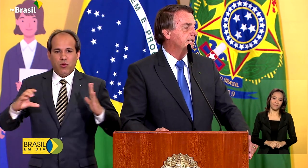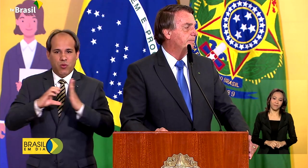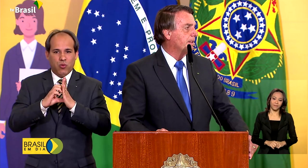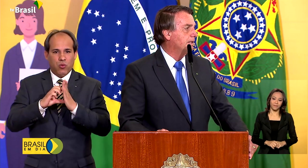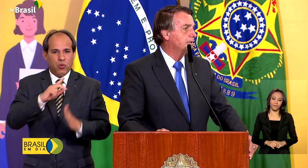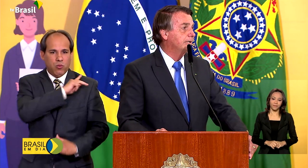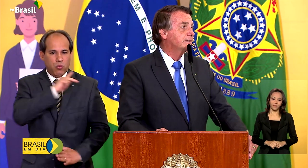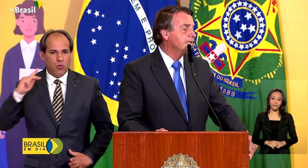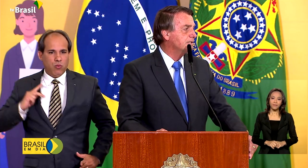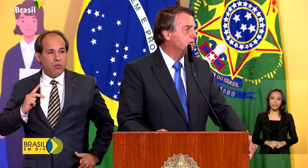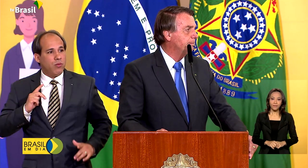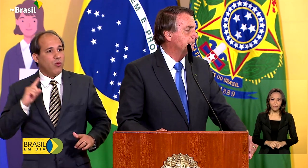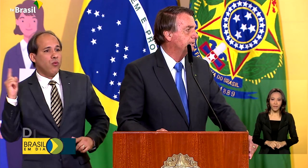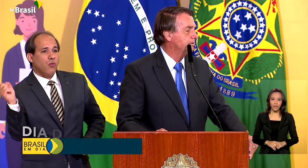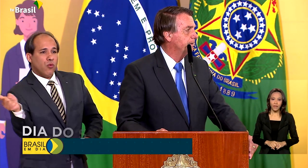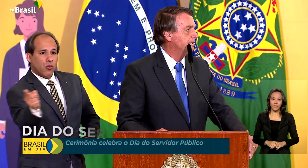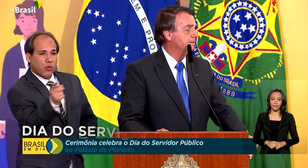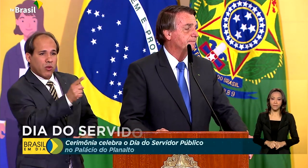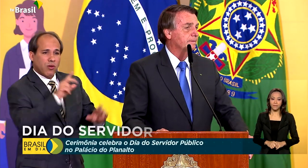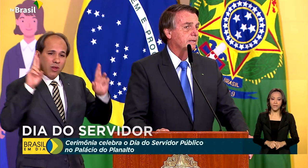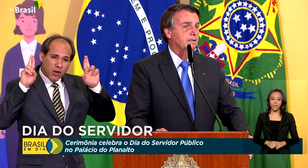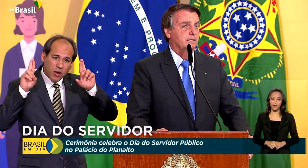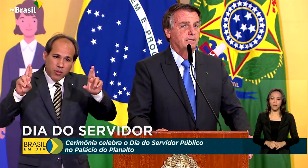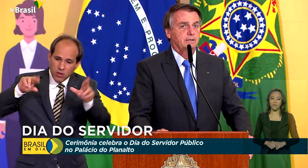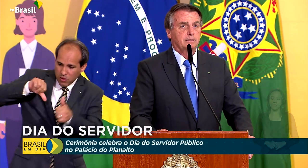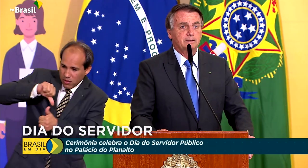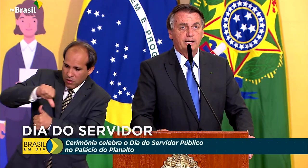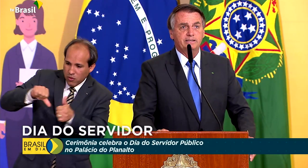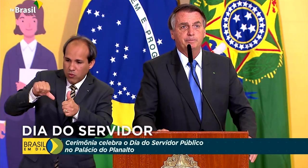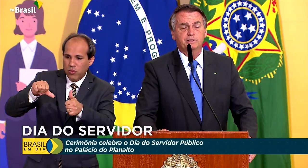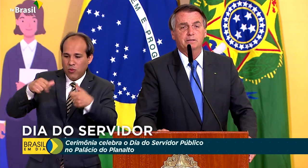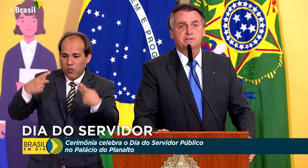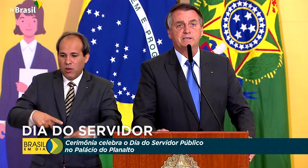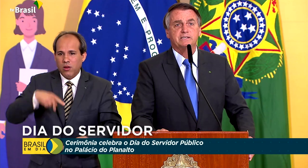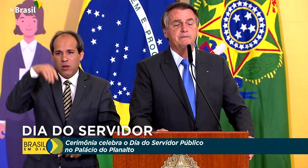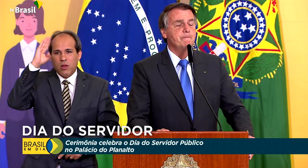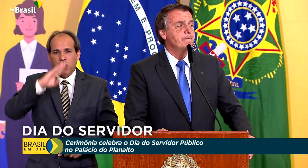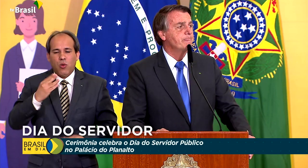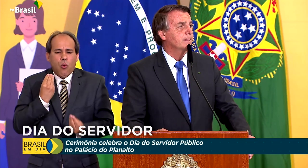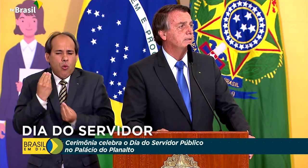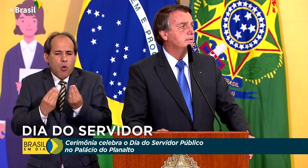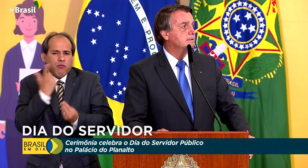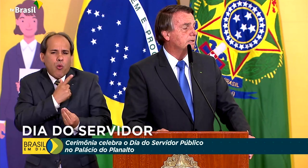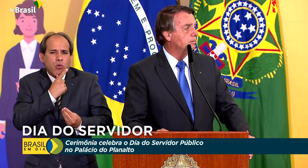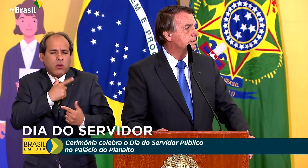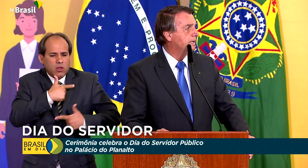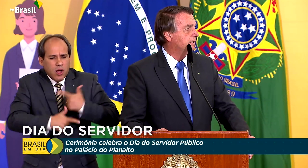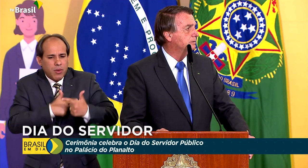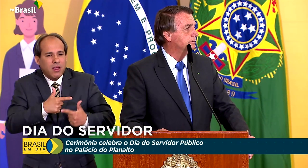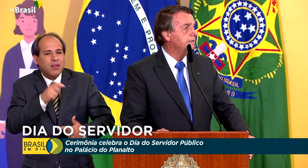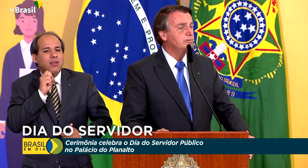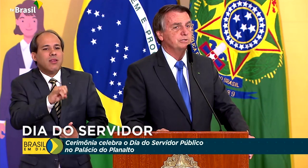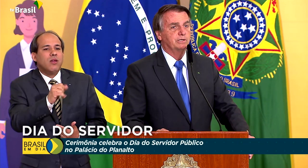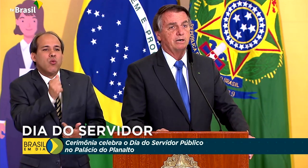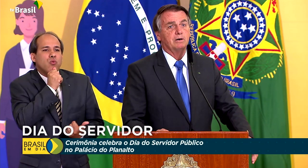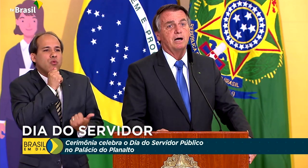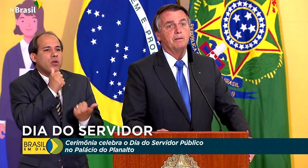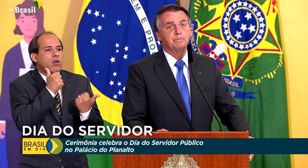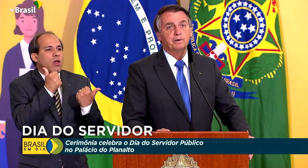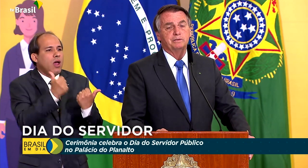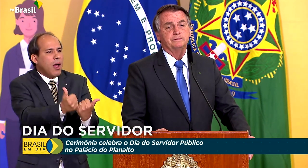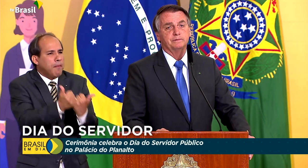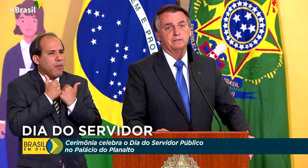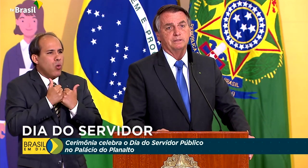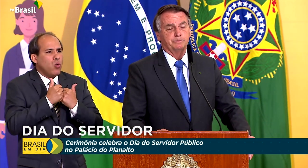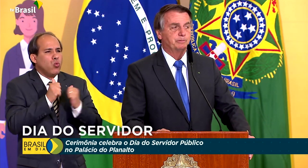Vocês representam a transformação do Brasil. Nada podemos fazer sem contar com o inconstitucional